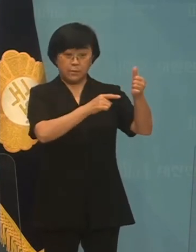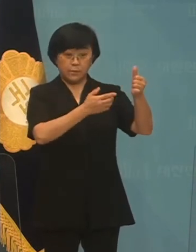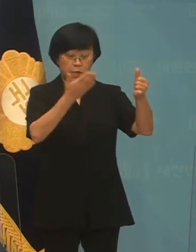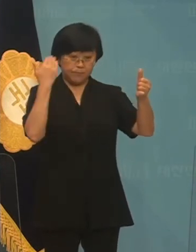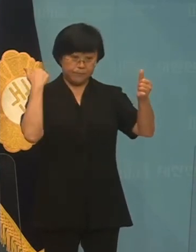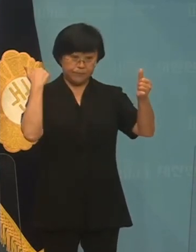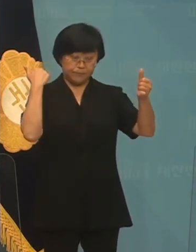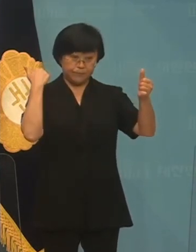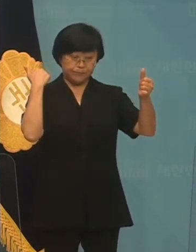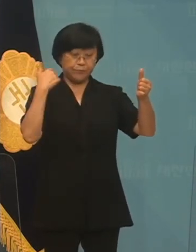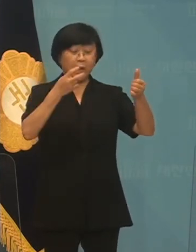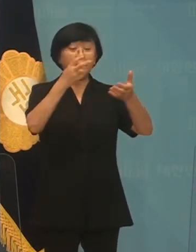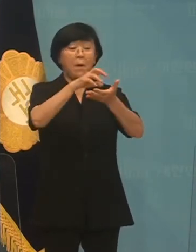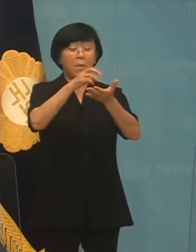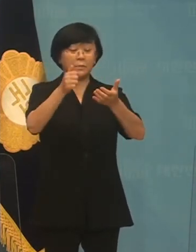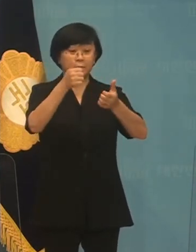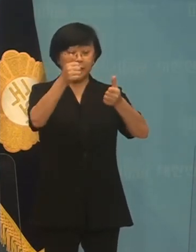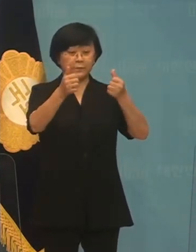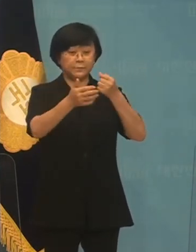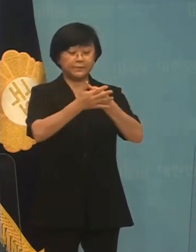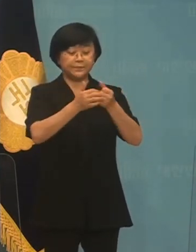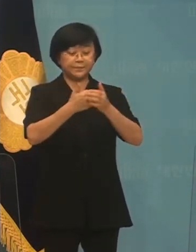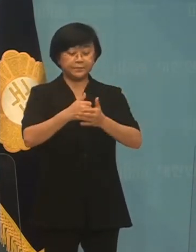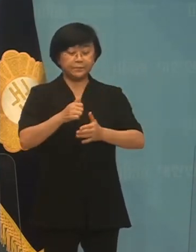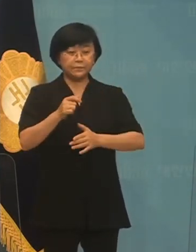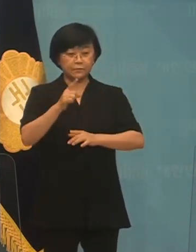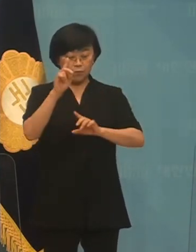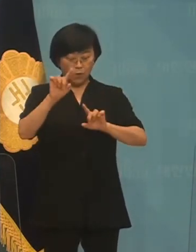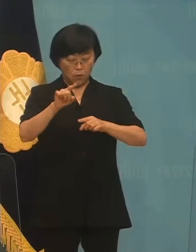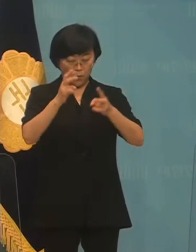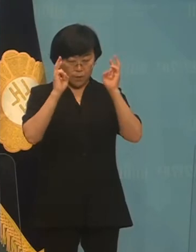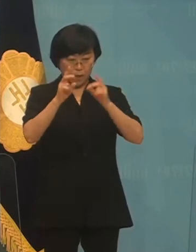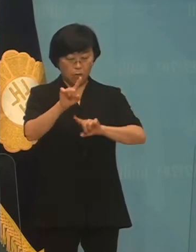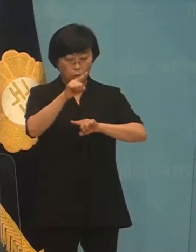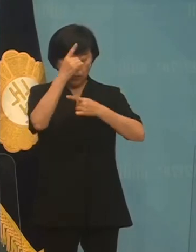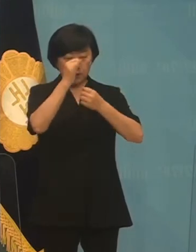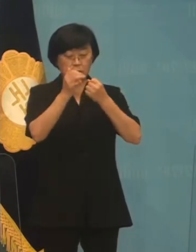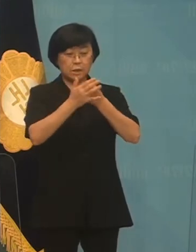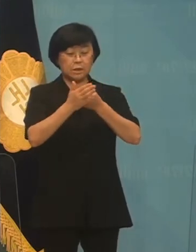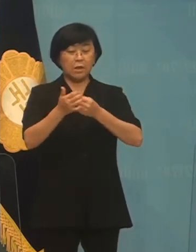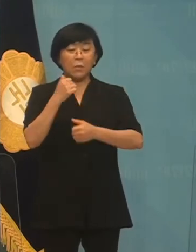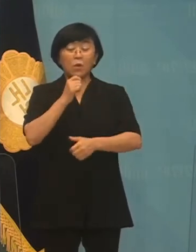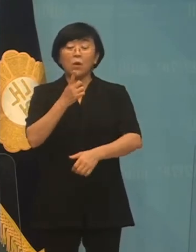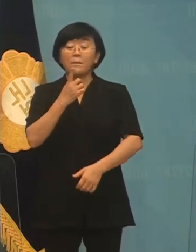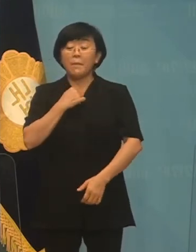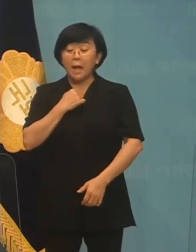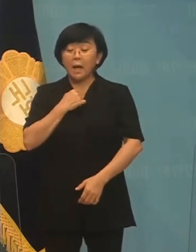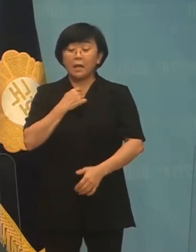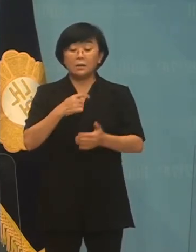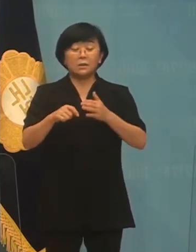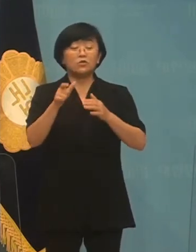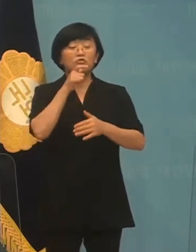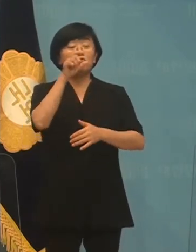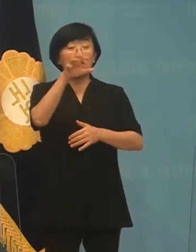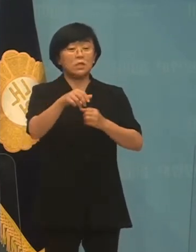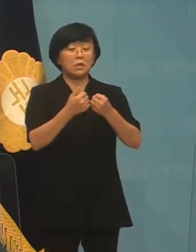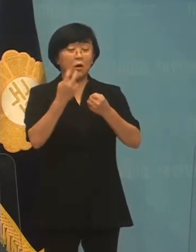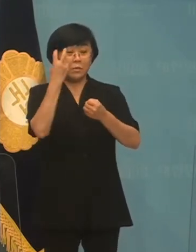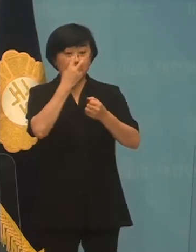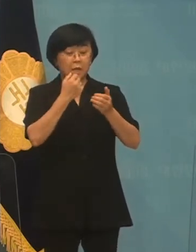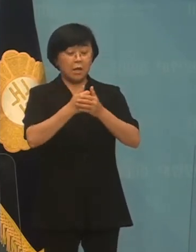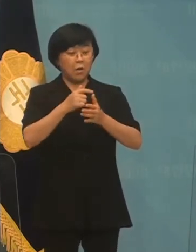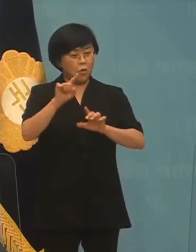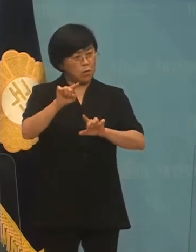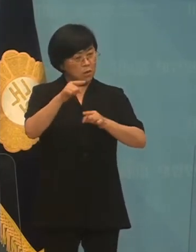화천 대유 고문으로 있는지 변호를 맡았던 전직 지검장은 어떤 면으로 화천